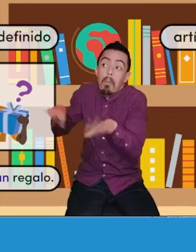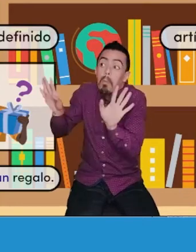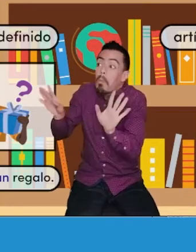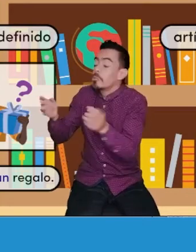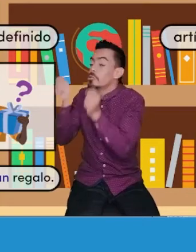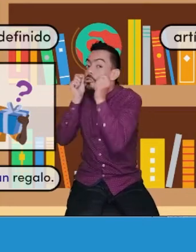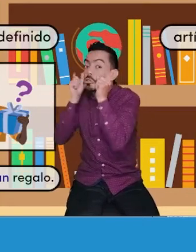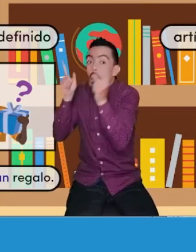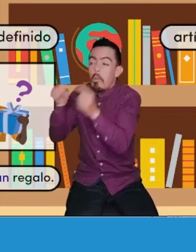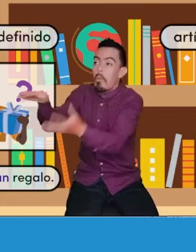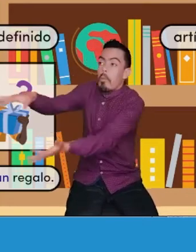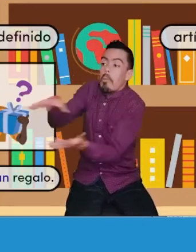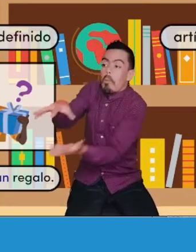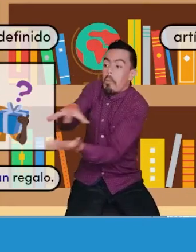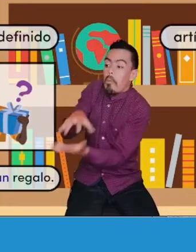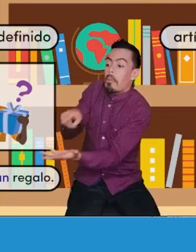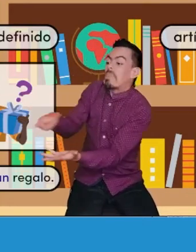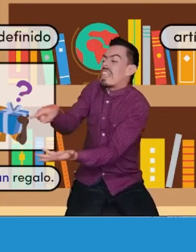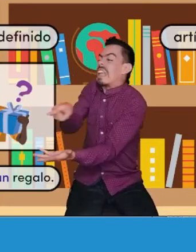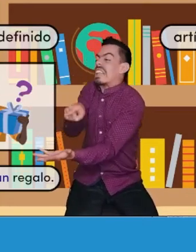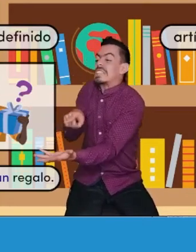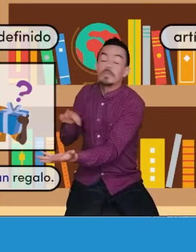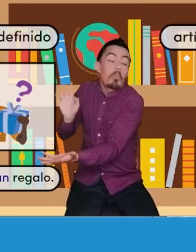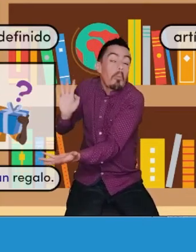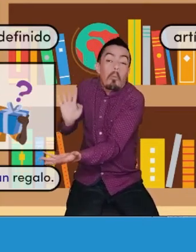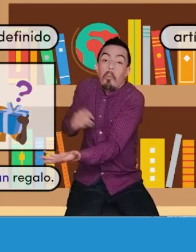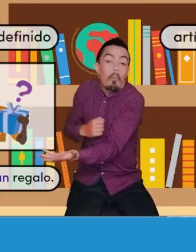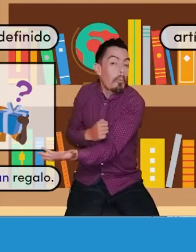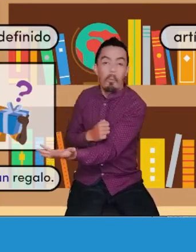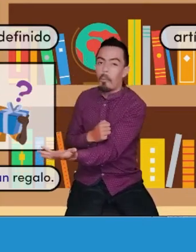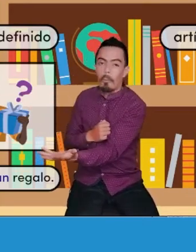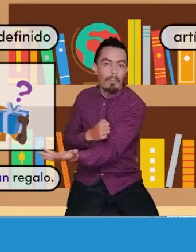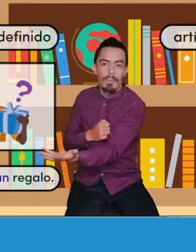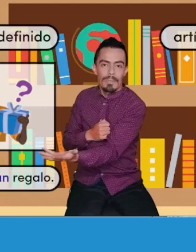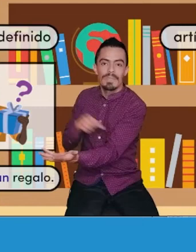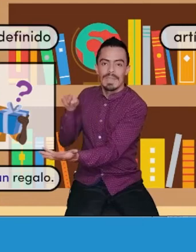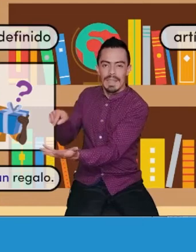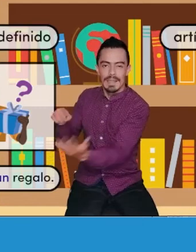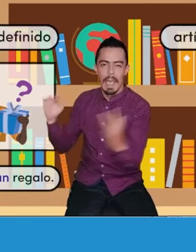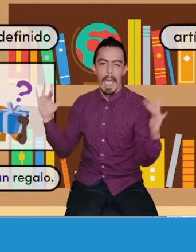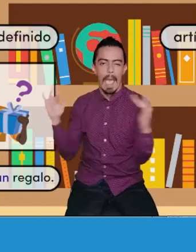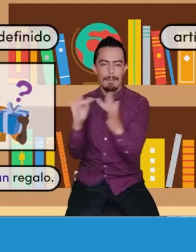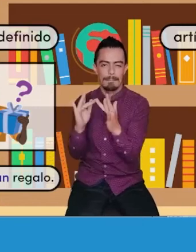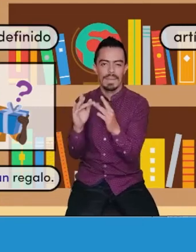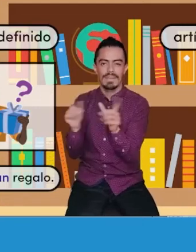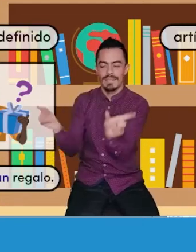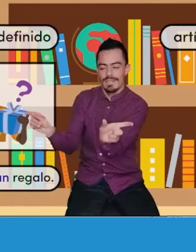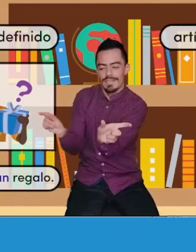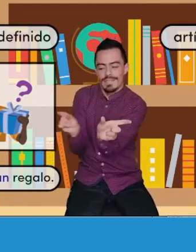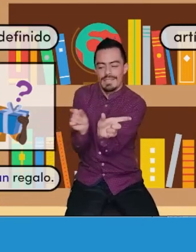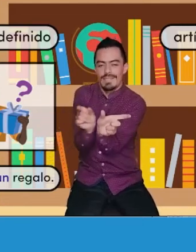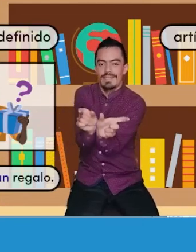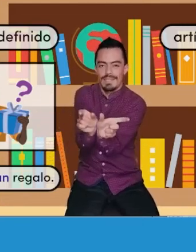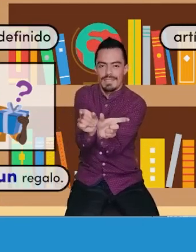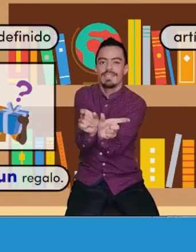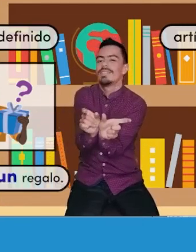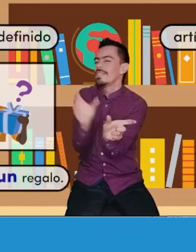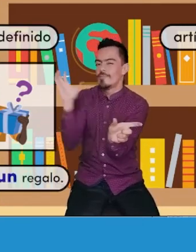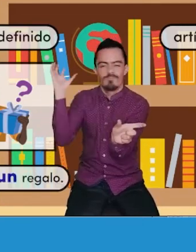Él no sabe cuál es el contenido del regalo. Es un regalo, sorpresa. Y en este caso él simplemente desea